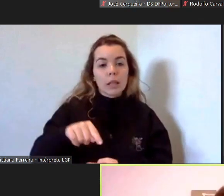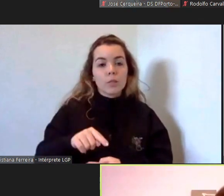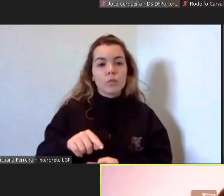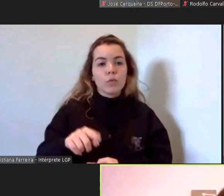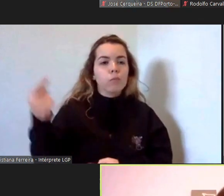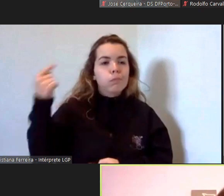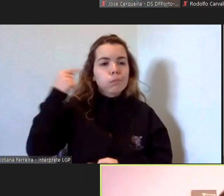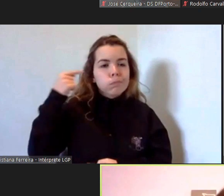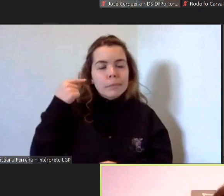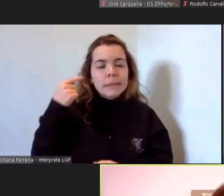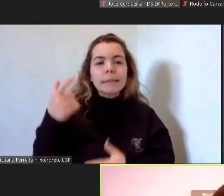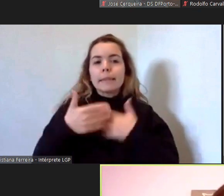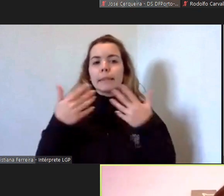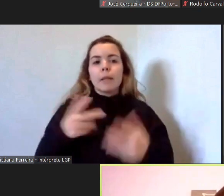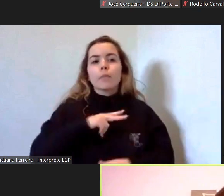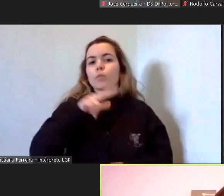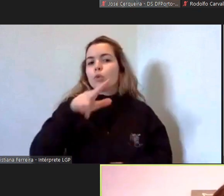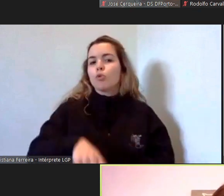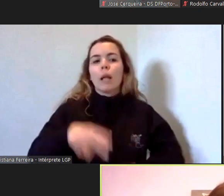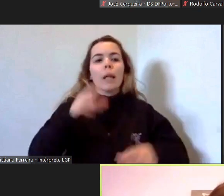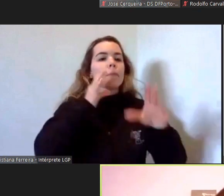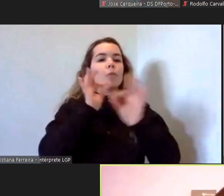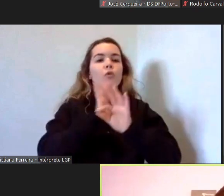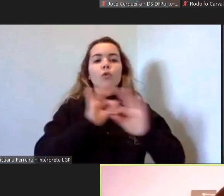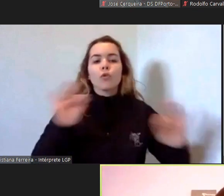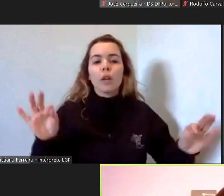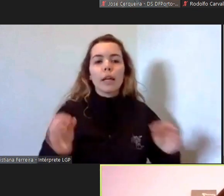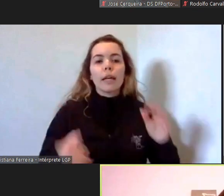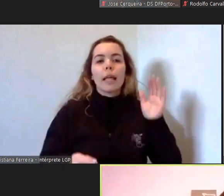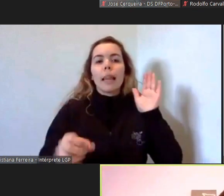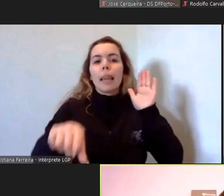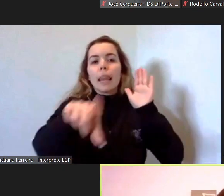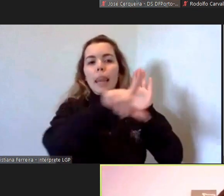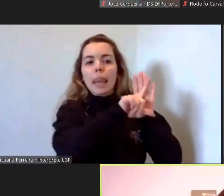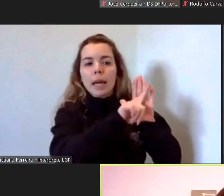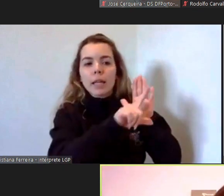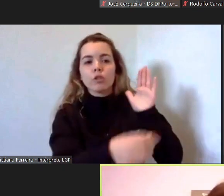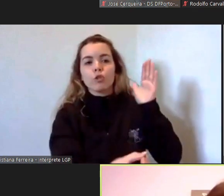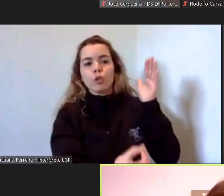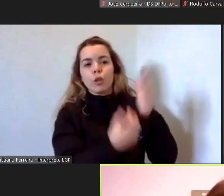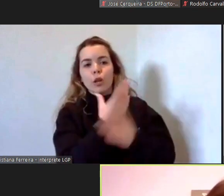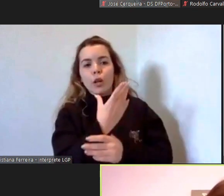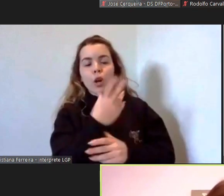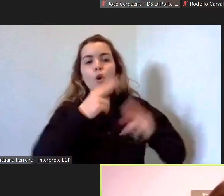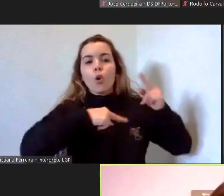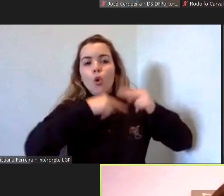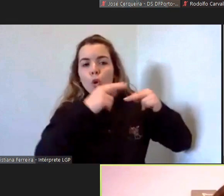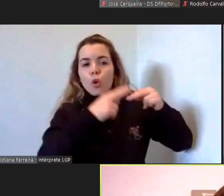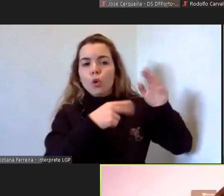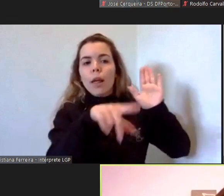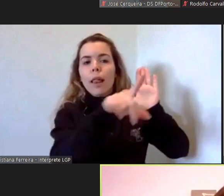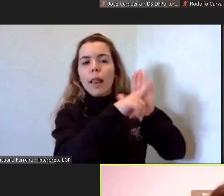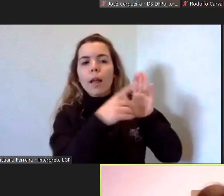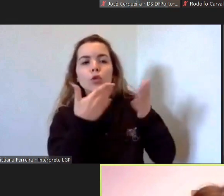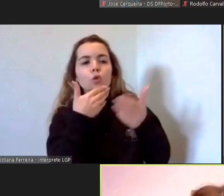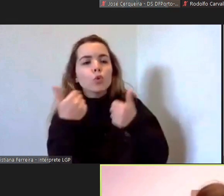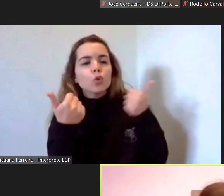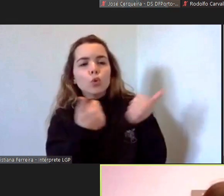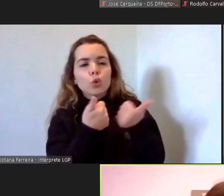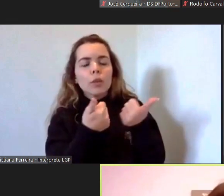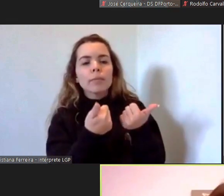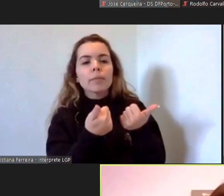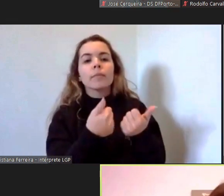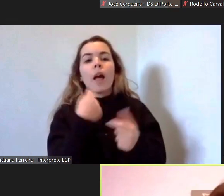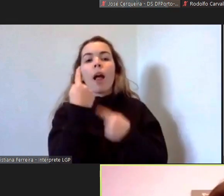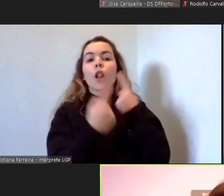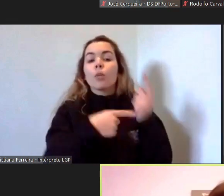vezes Portugal é ótimo em criar leis em construir as leis muito bonitas tem alguma